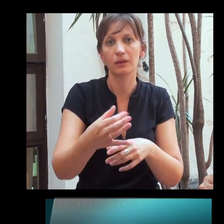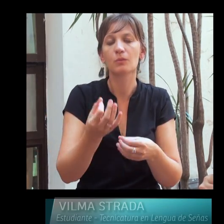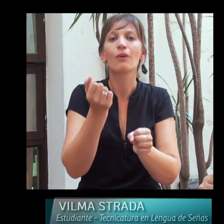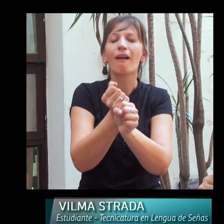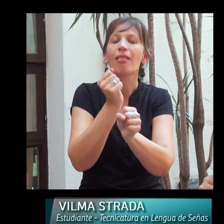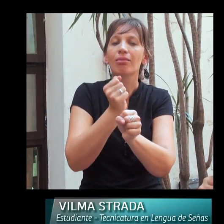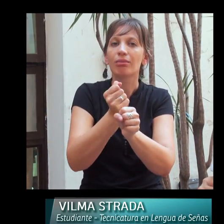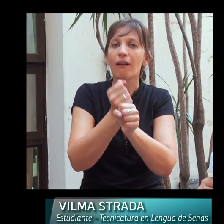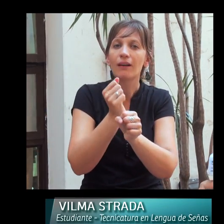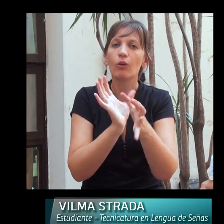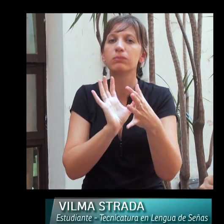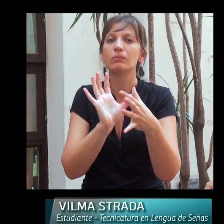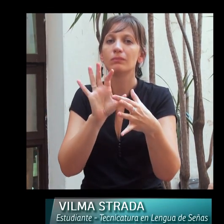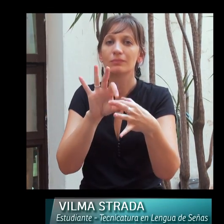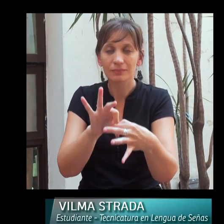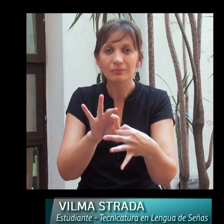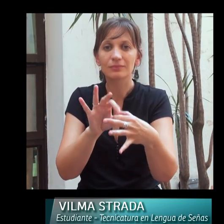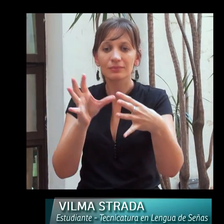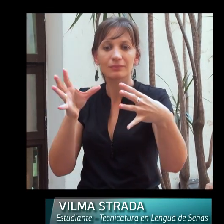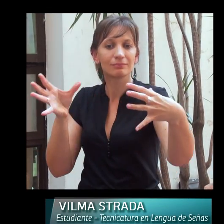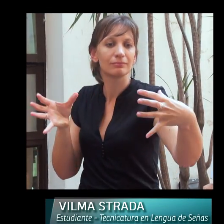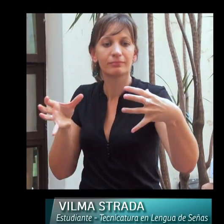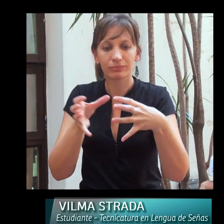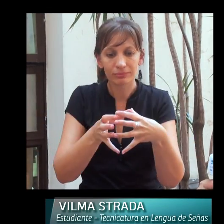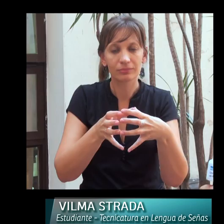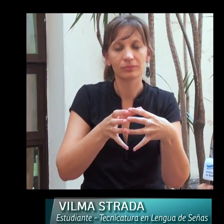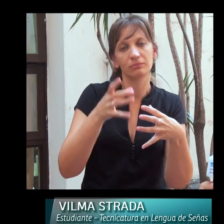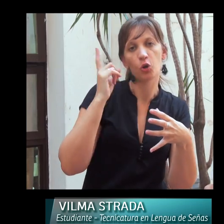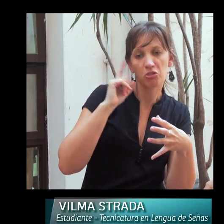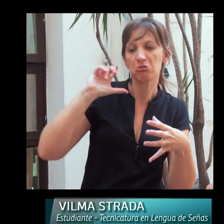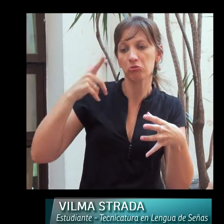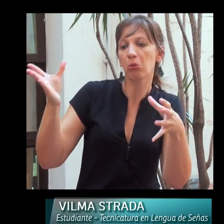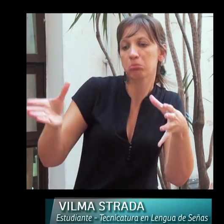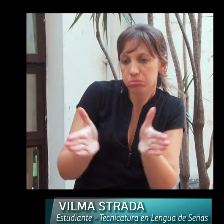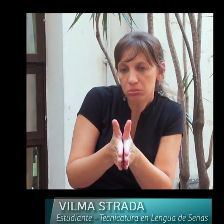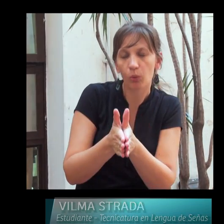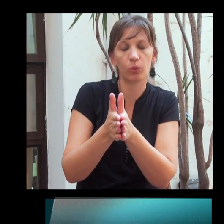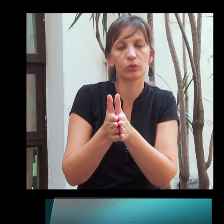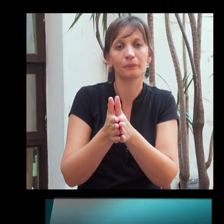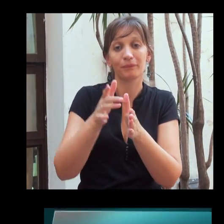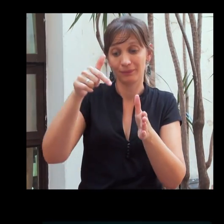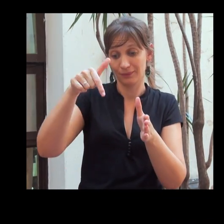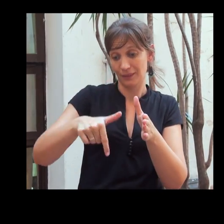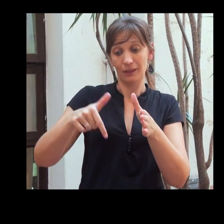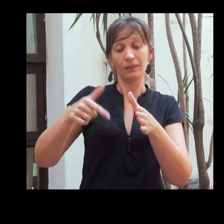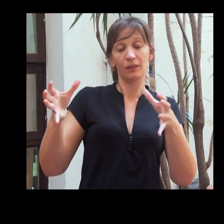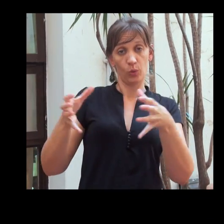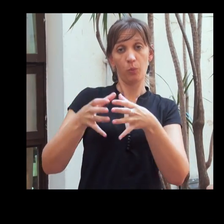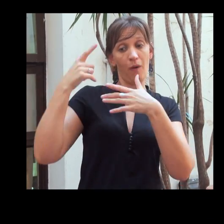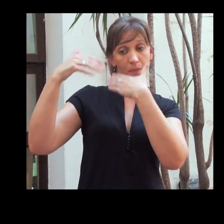que se abre porque necesariamente el trabajo que se va a hacer en ese marco es un trabajo colaborativo con la comunidad sorda. Y este grupo de